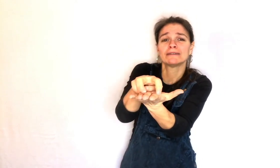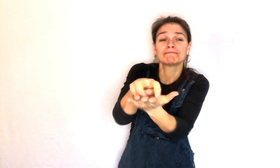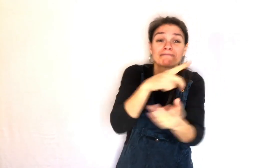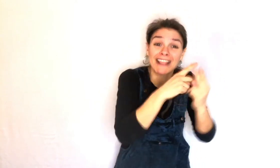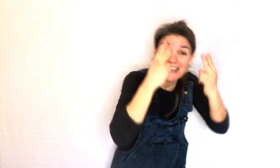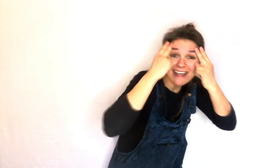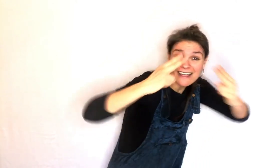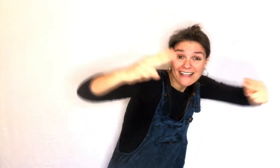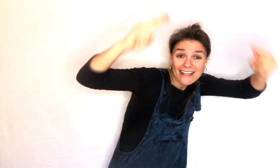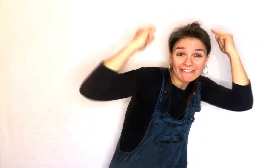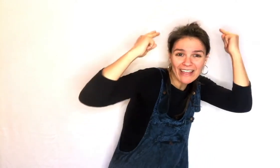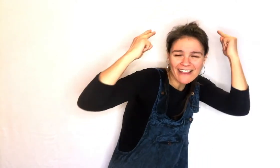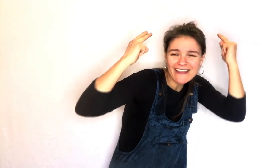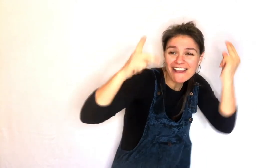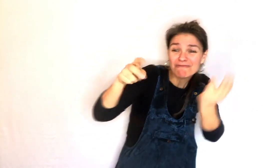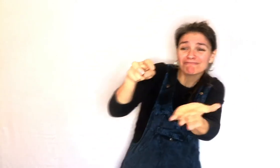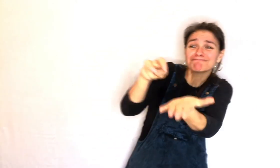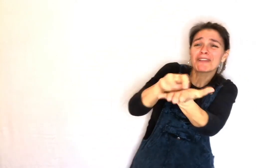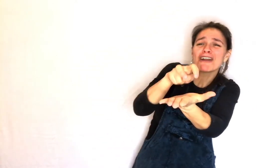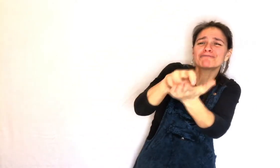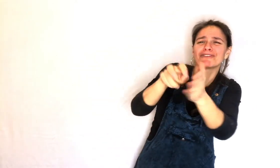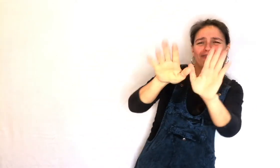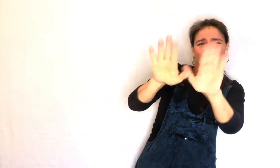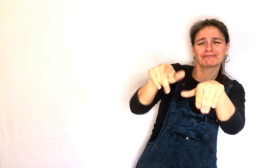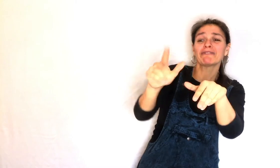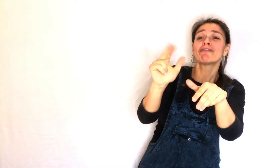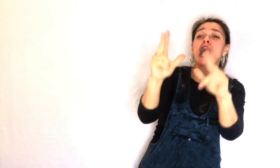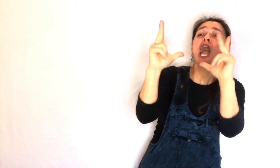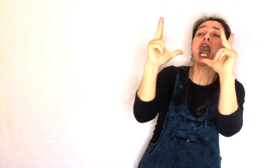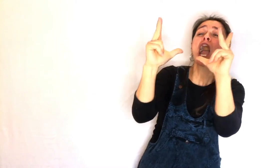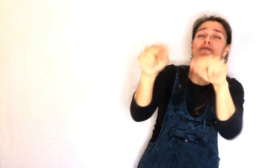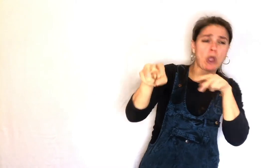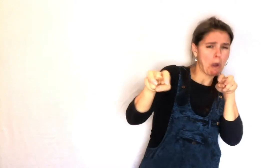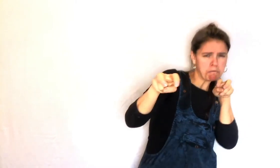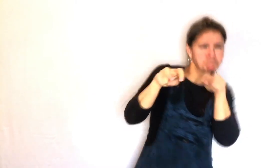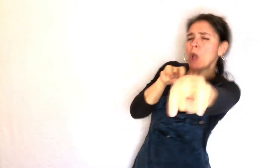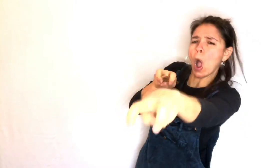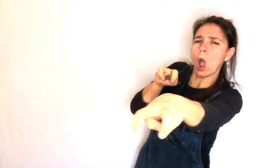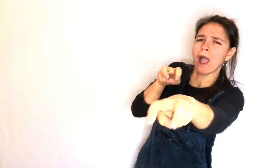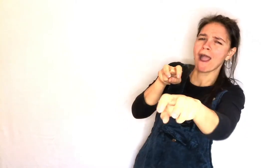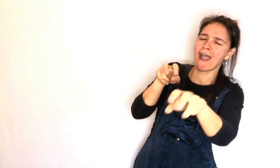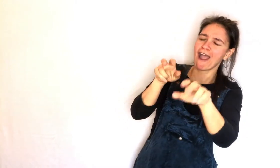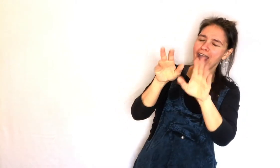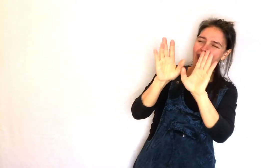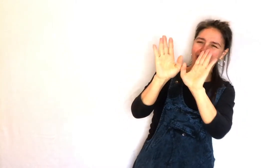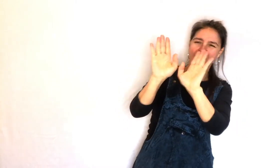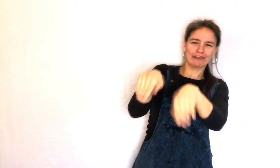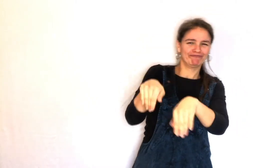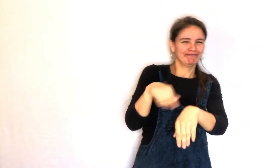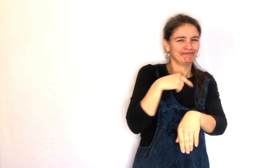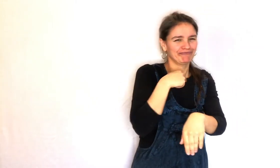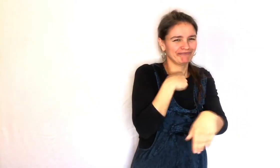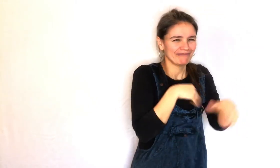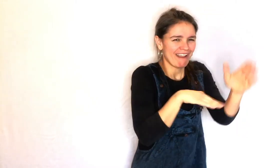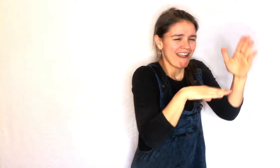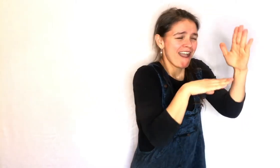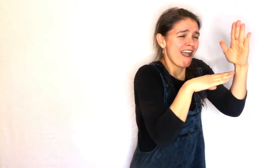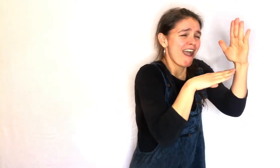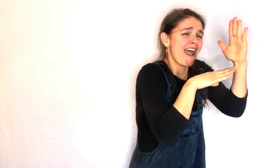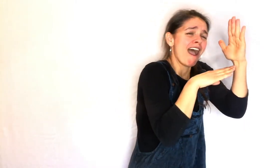et le lièvre, à dormir, croyant avoir toujours du temps, de reste pour atteindre la